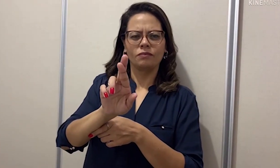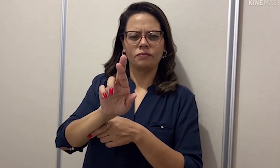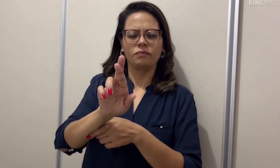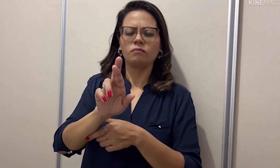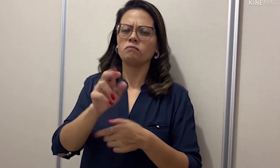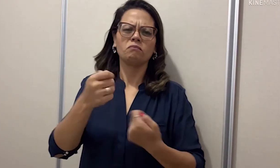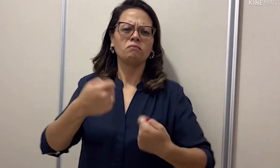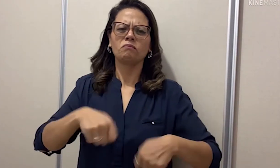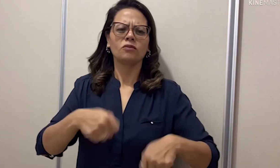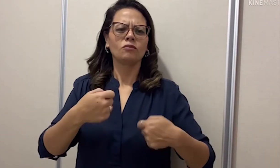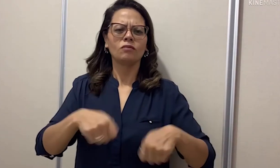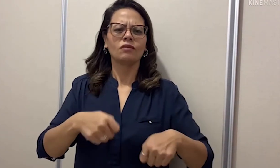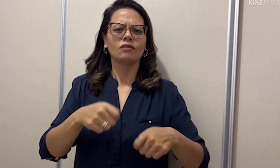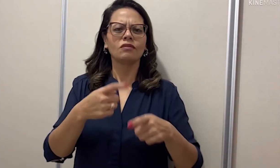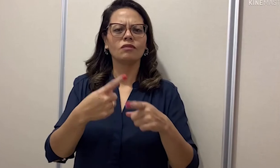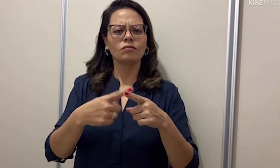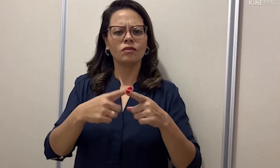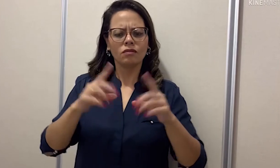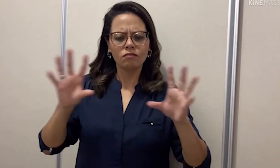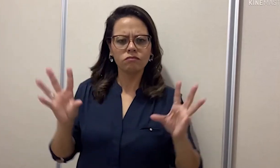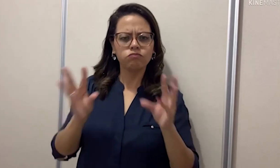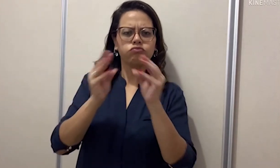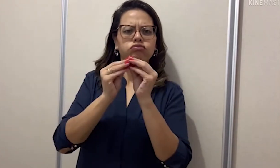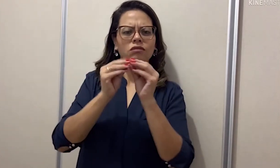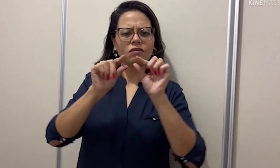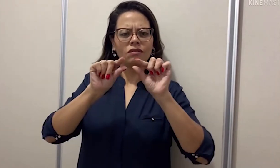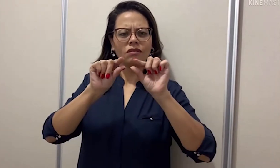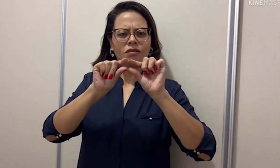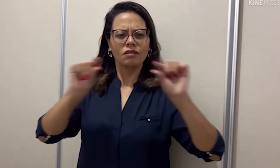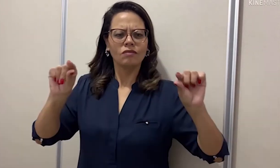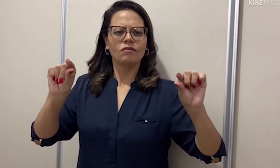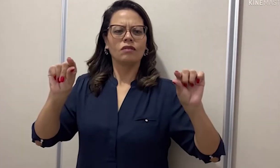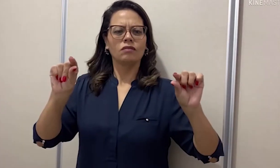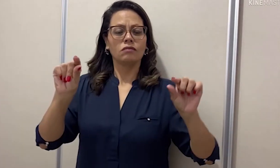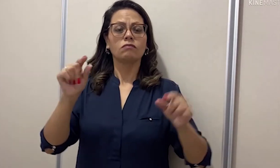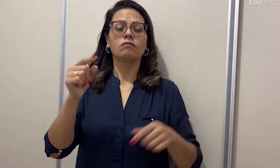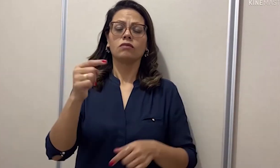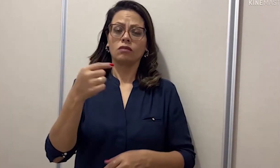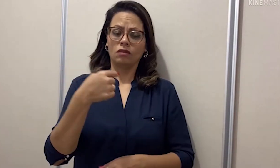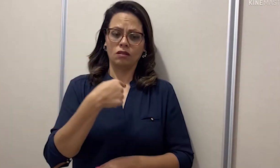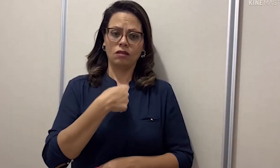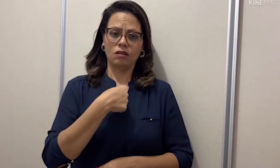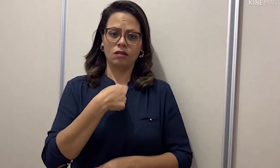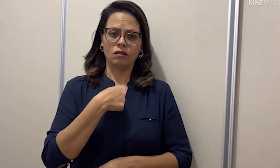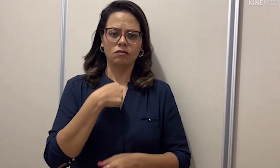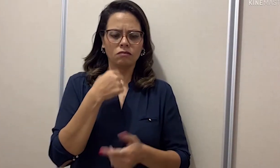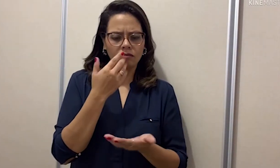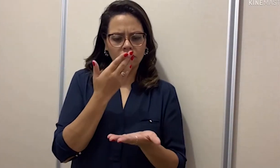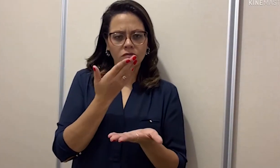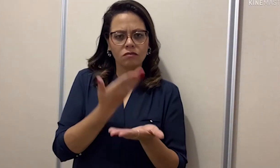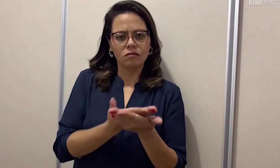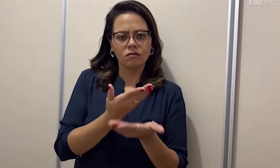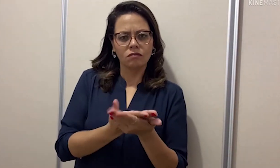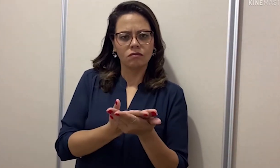não foi necessário na organização da frase em libras. Eu